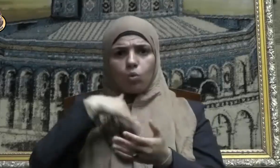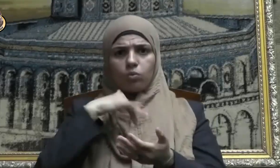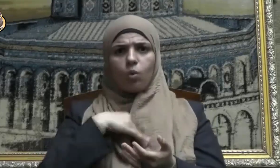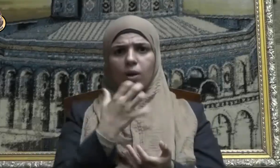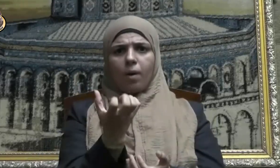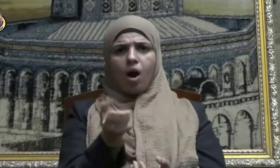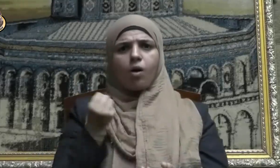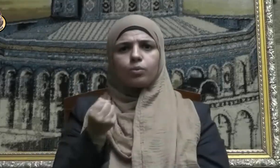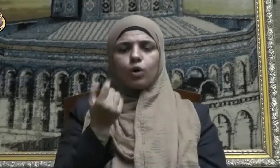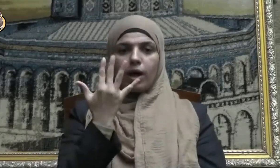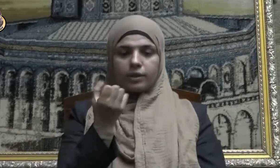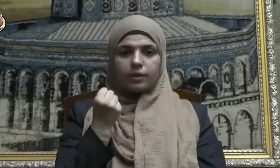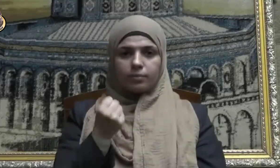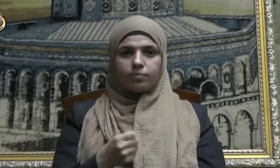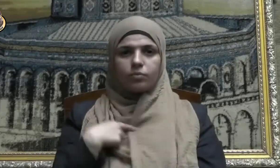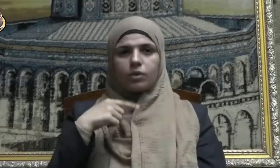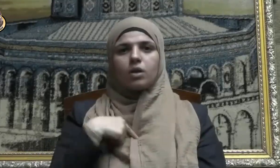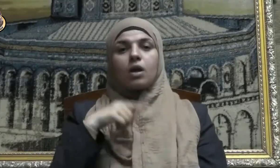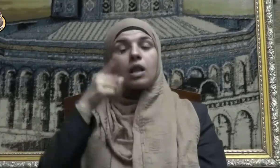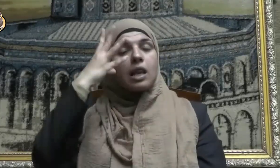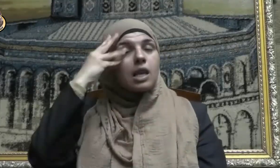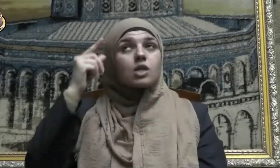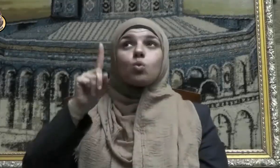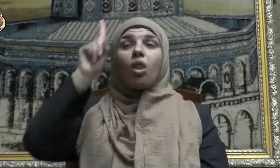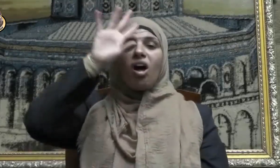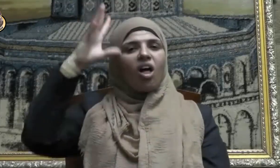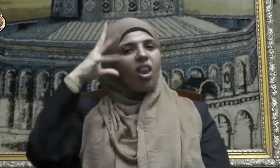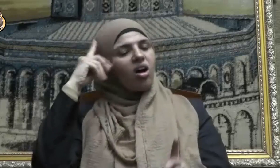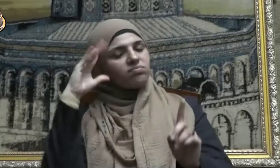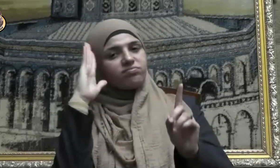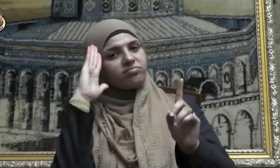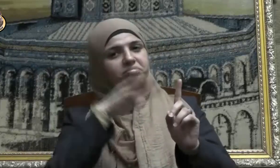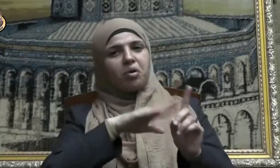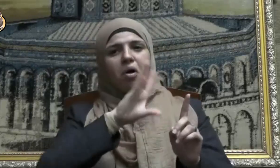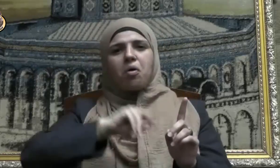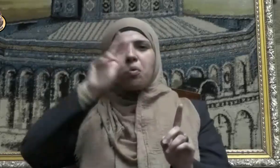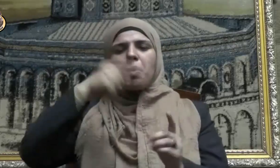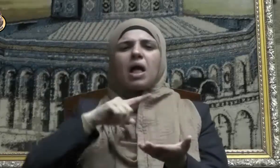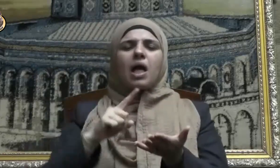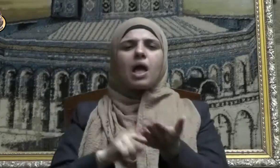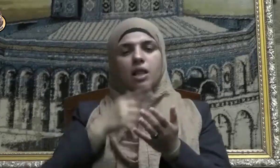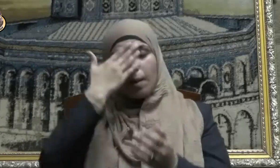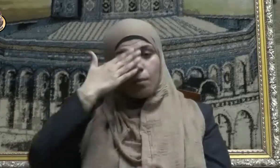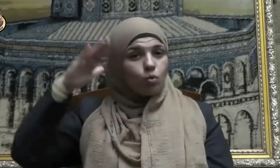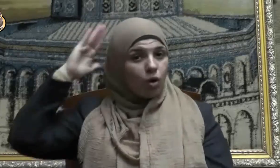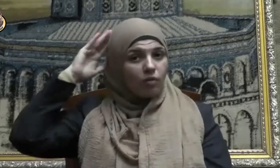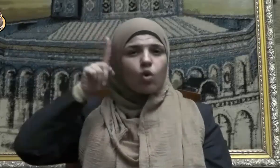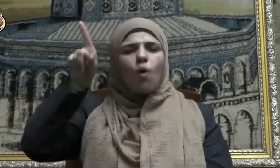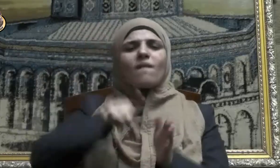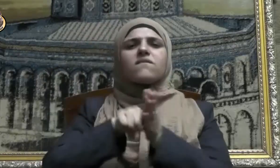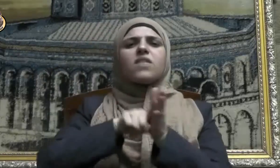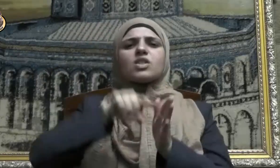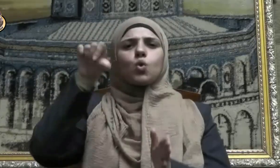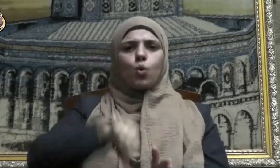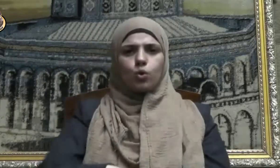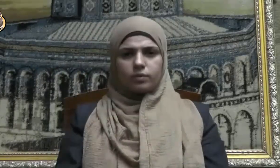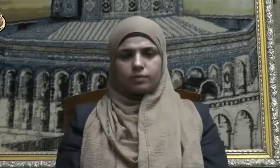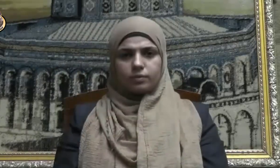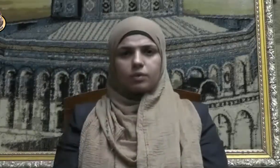نسوا الله فنسيهم إن المنافقين هم الفاسقون وأشهد